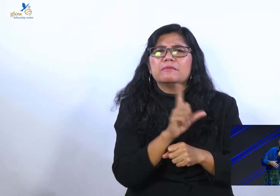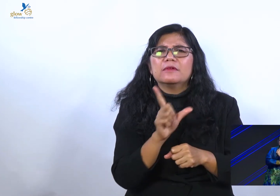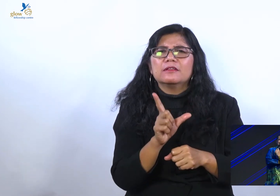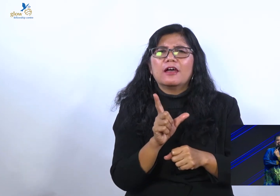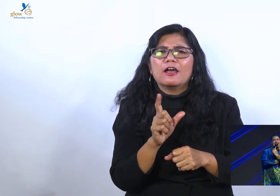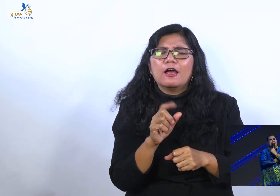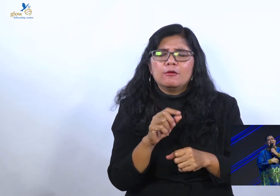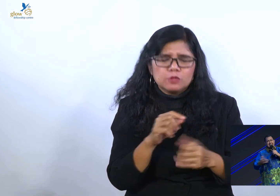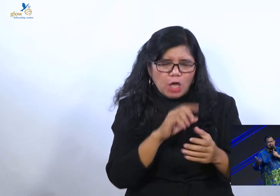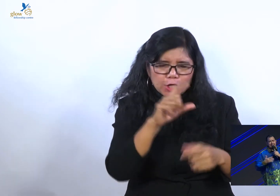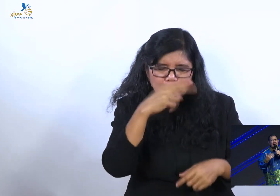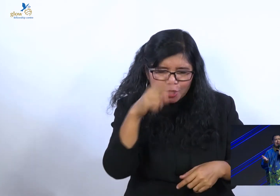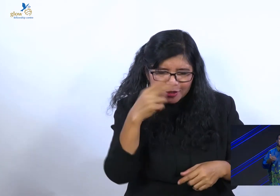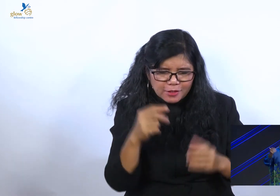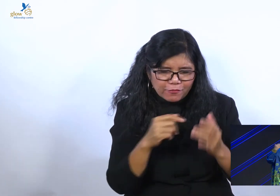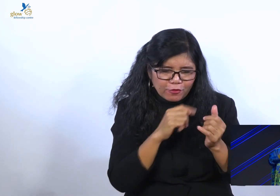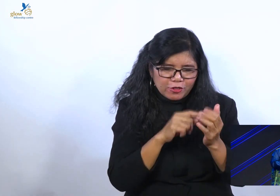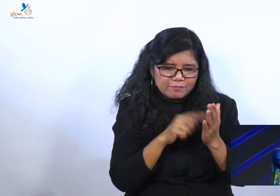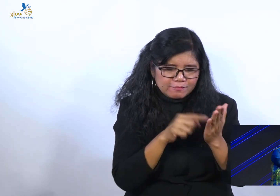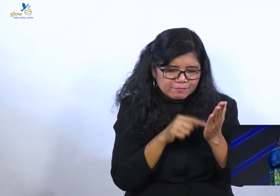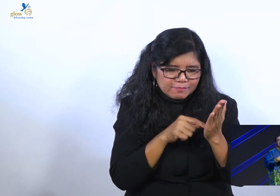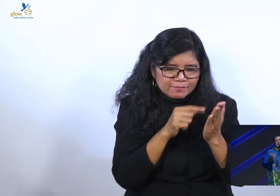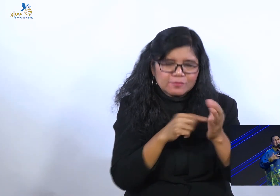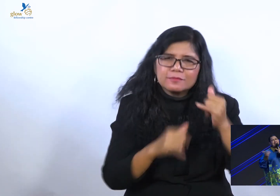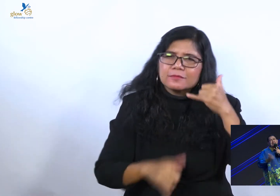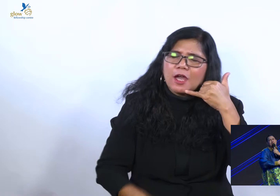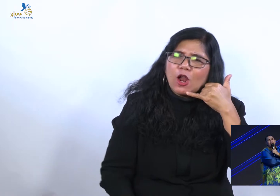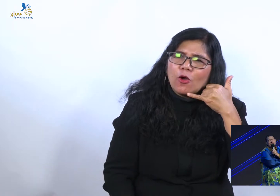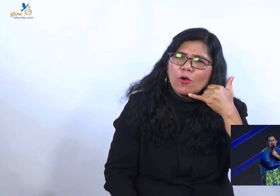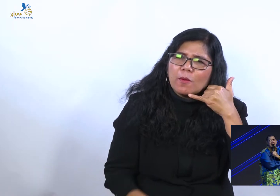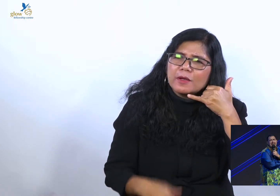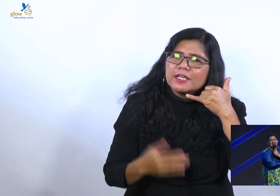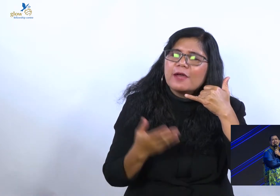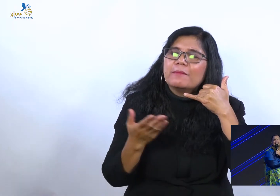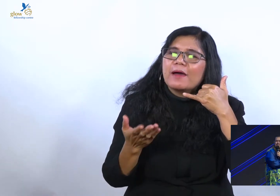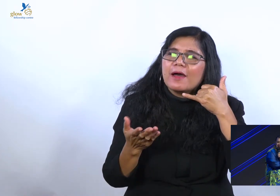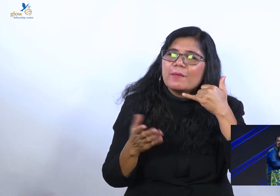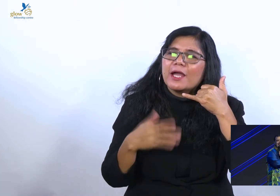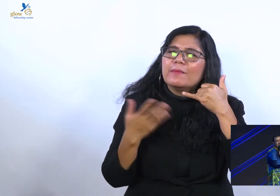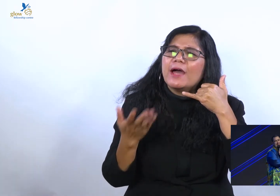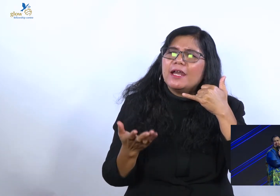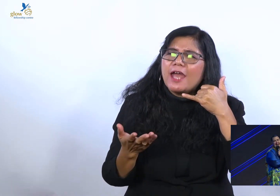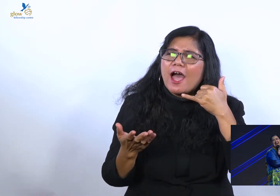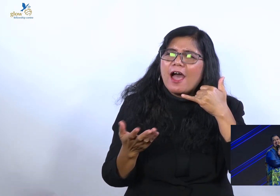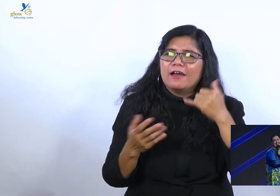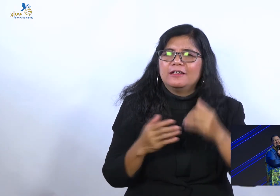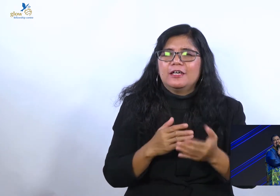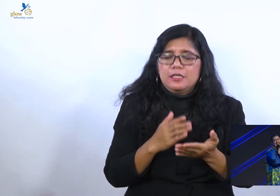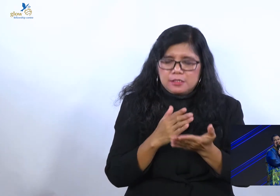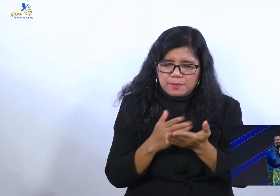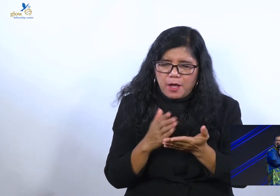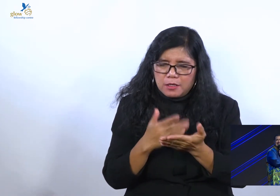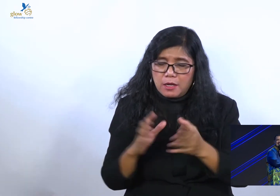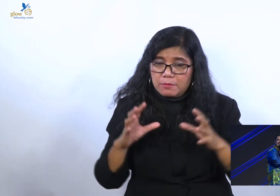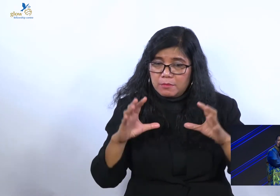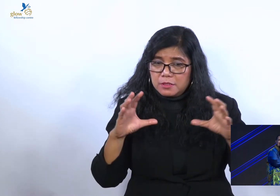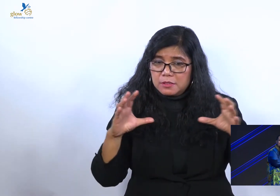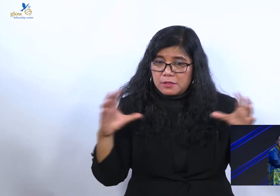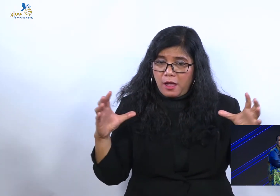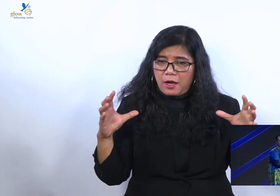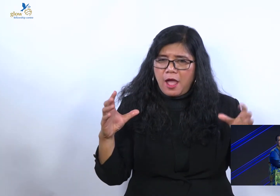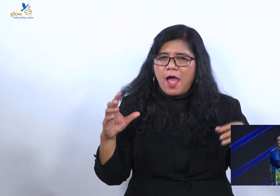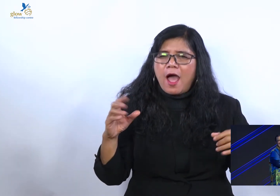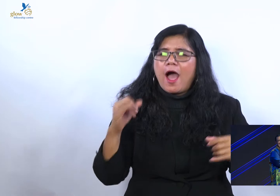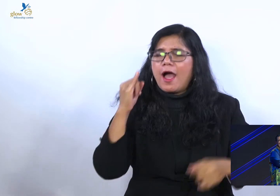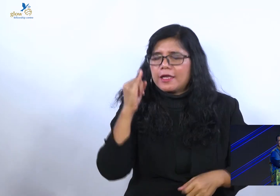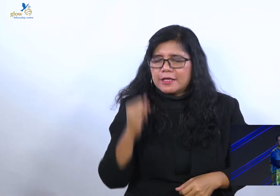ngobrol. Saya minta pandangan. Saya minta pendapat. Kita berdiskusi. Dan sebagian besar. Akhirnya saya